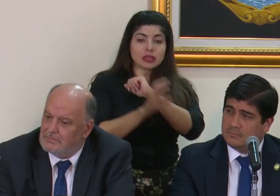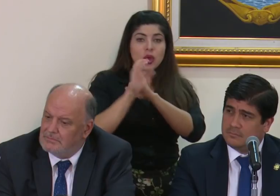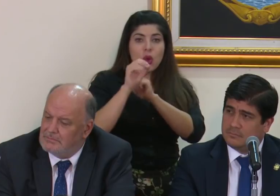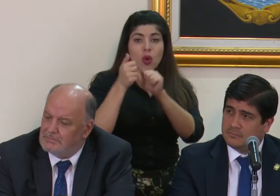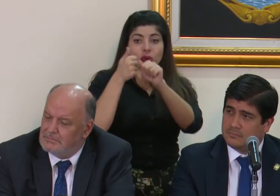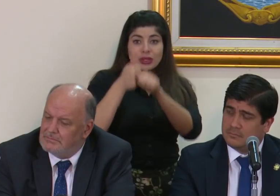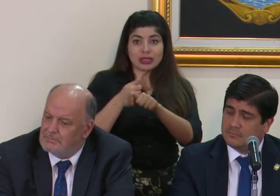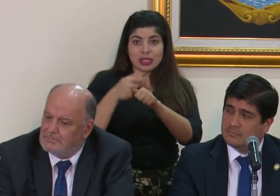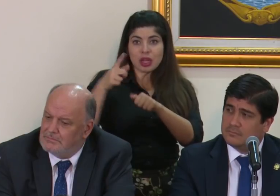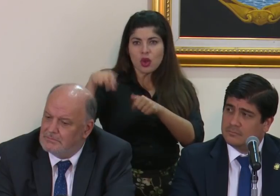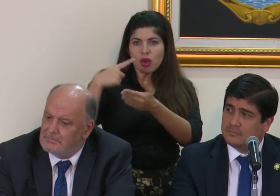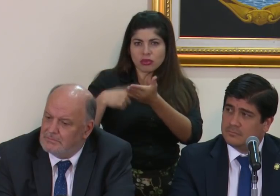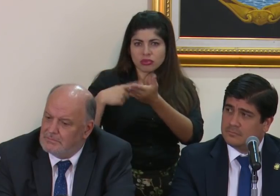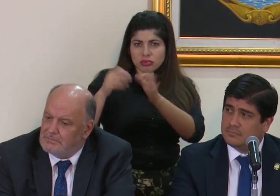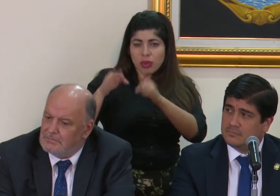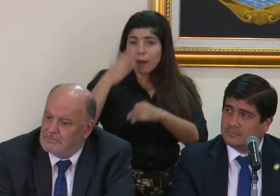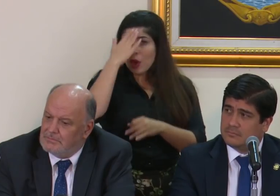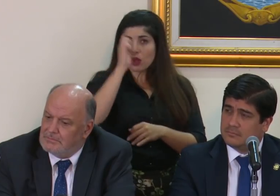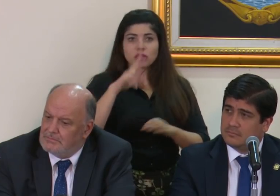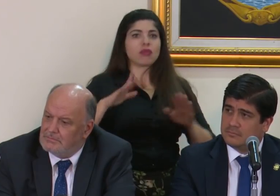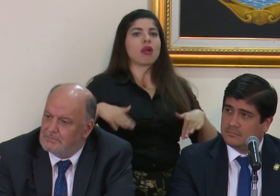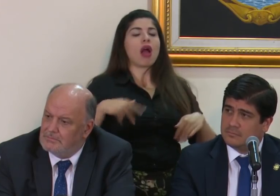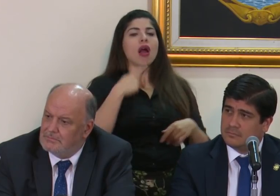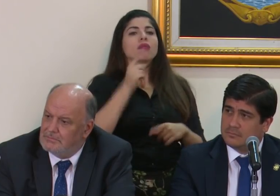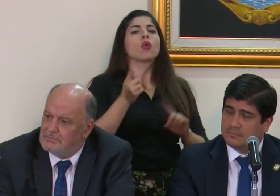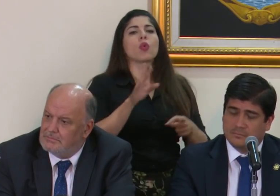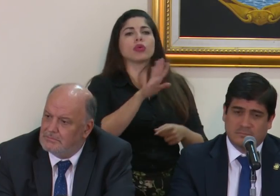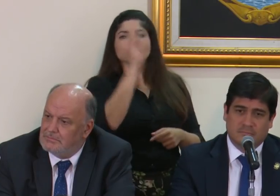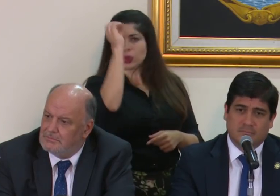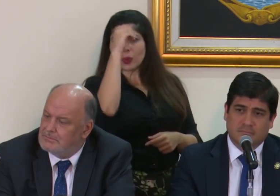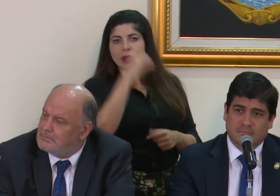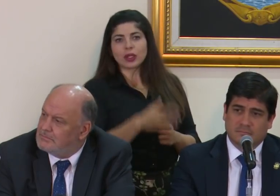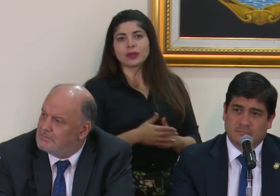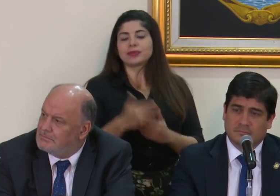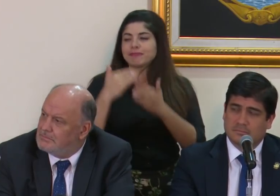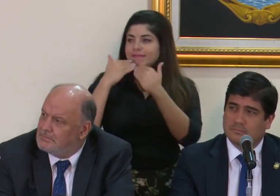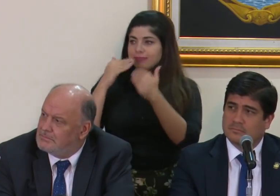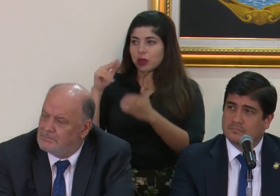allí en el Grupo de Lima, porque Costa Rica no ha tomado posición al respecto. Gracias.